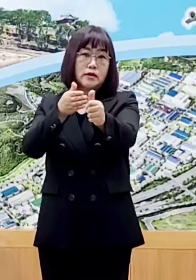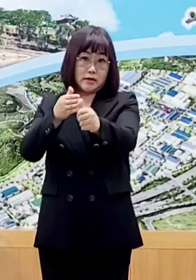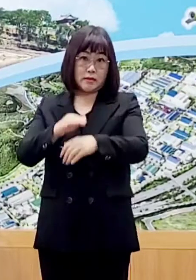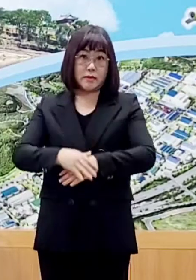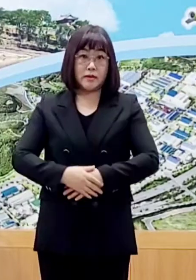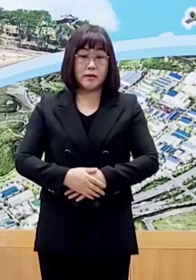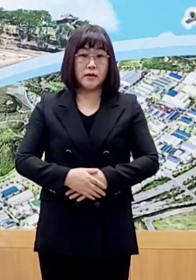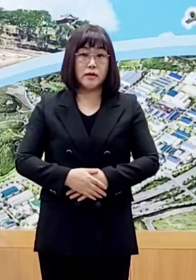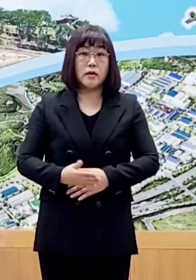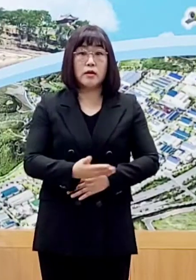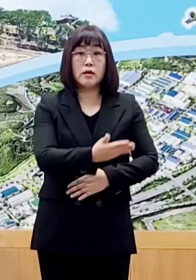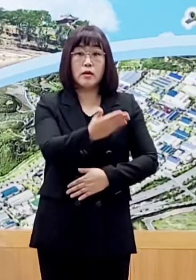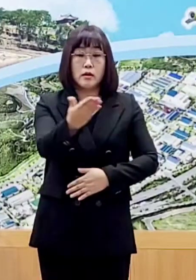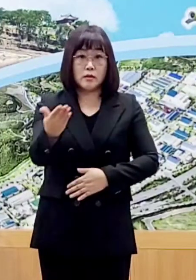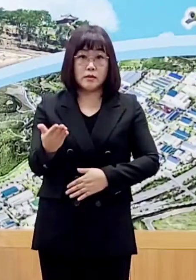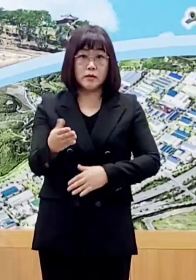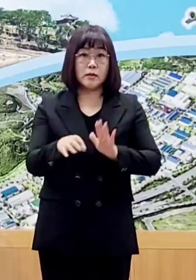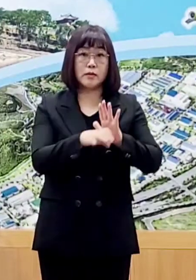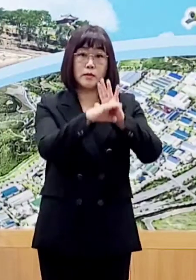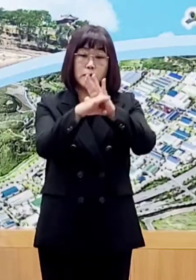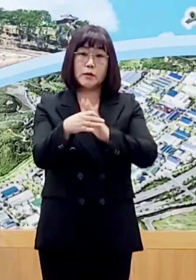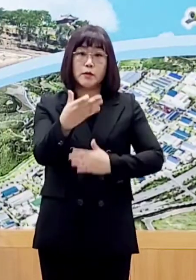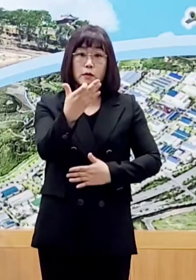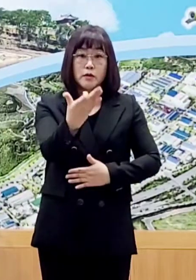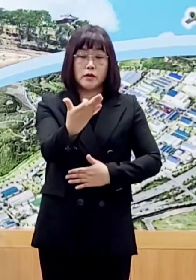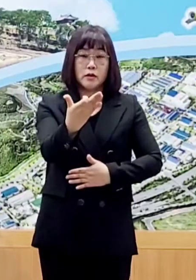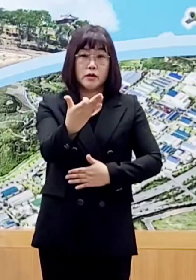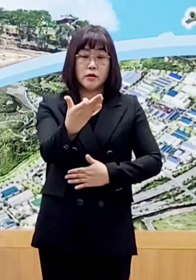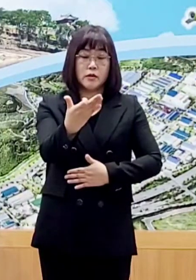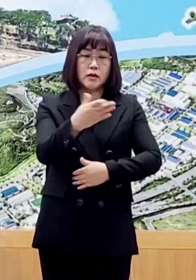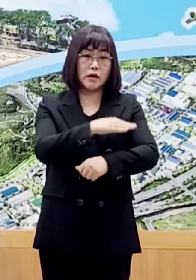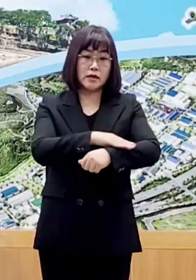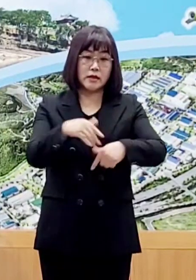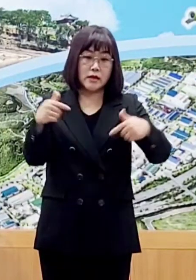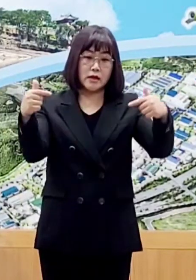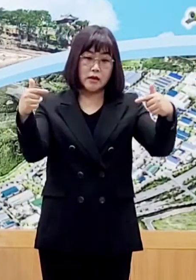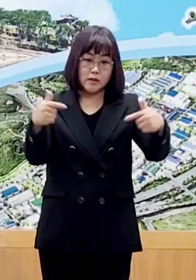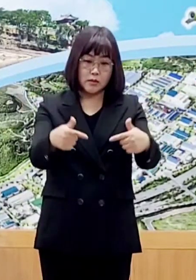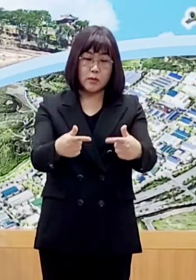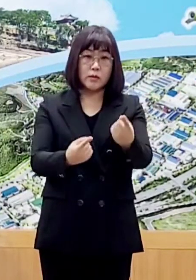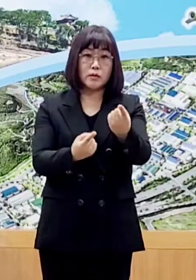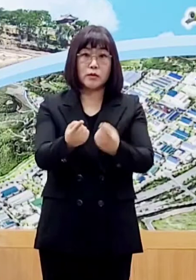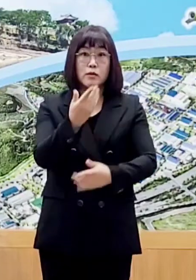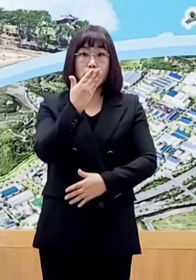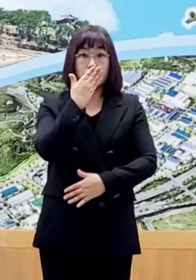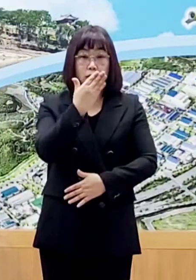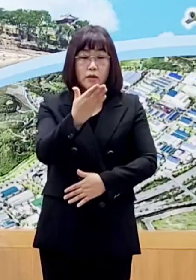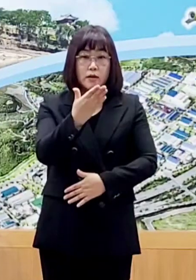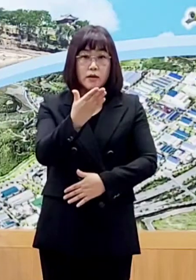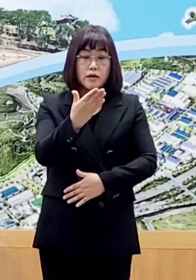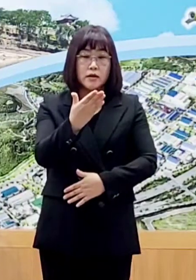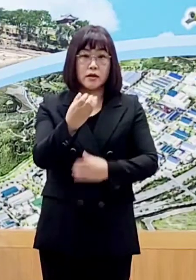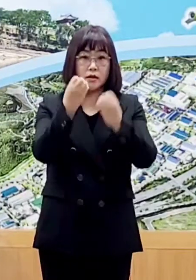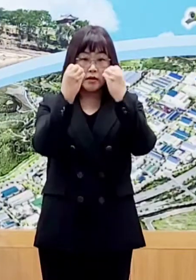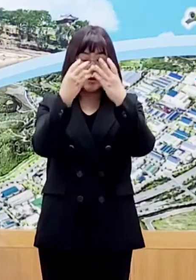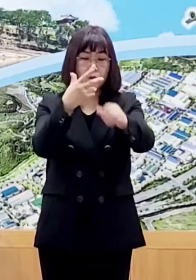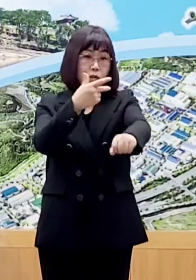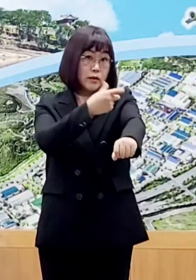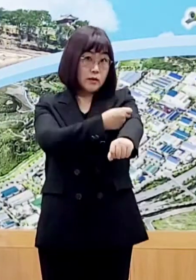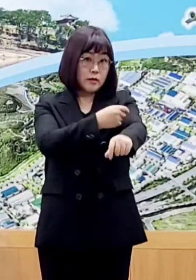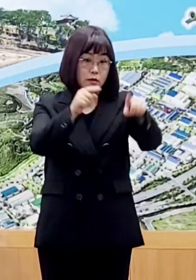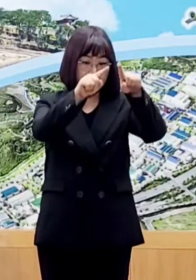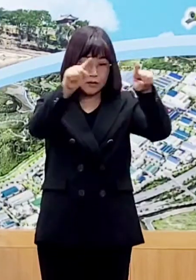이에 시민들께서는 코로나19가 안정적으로 통제될 수 있도록 새로 도입된 접종 증명,